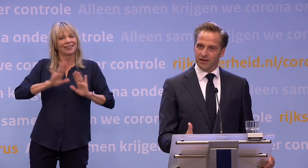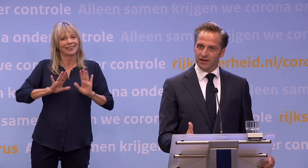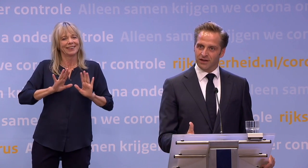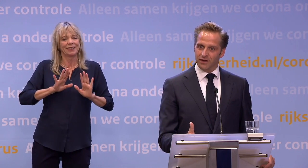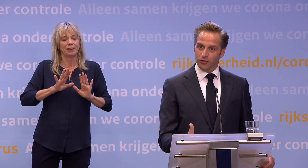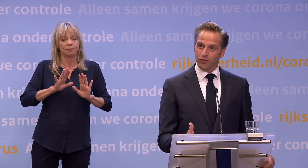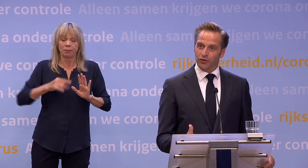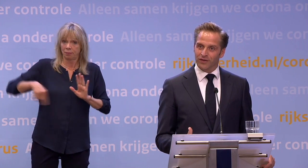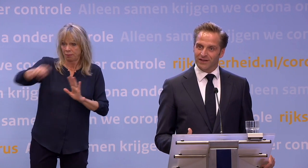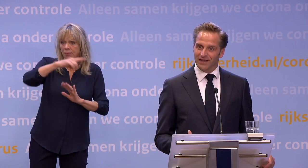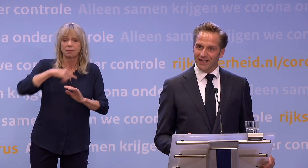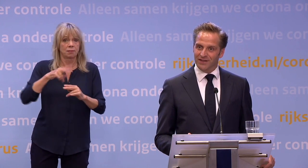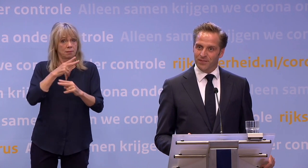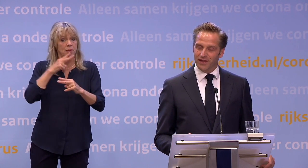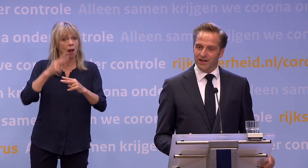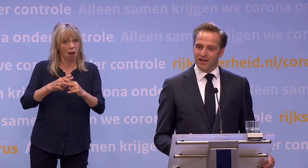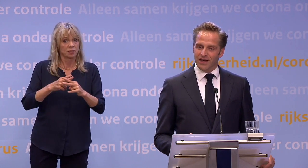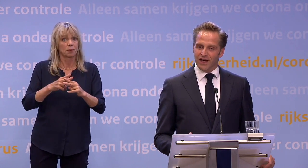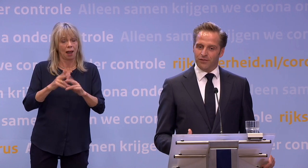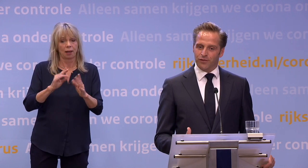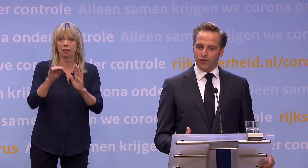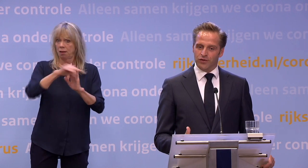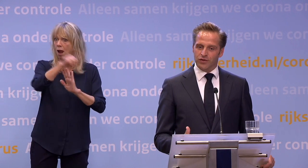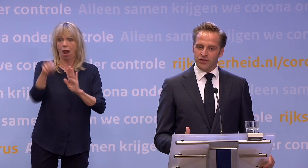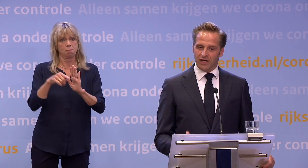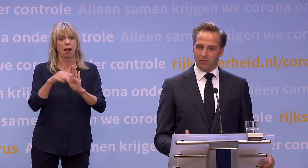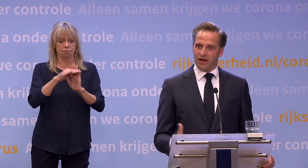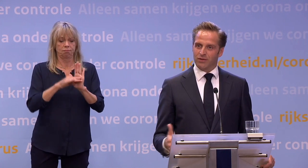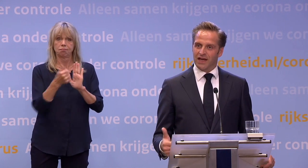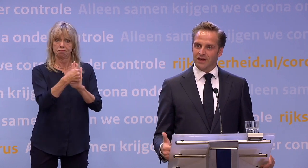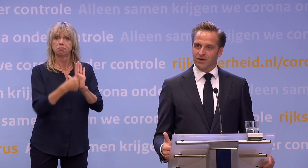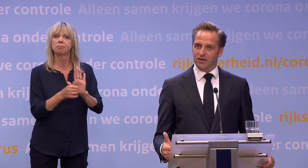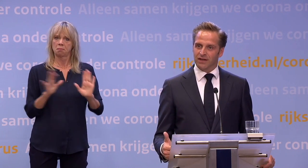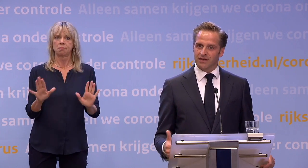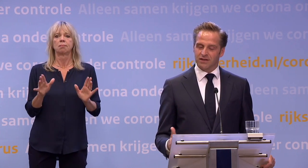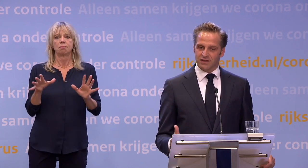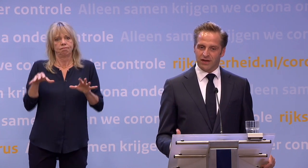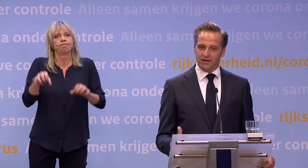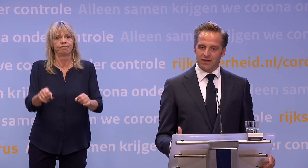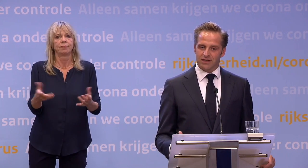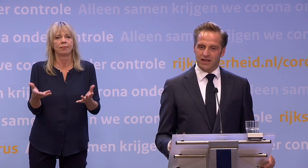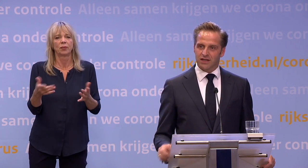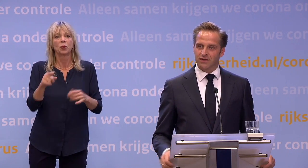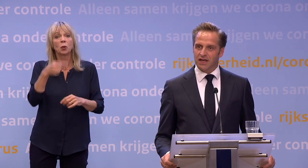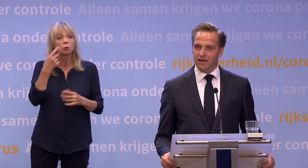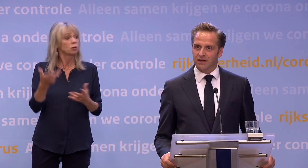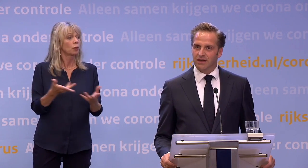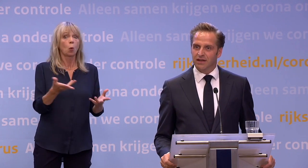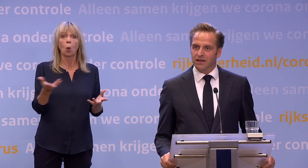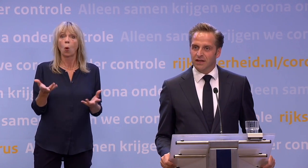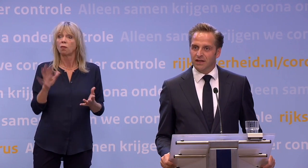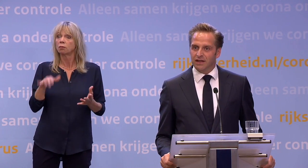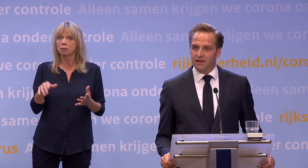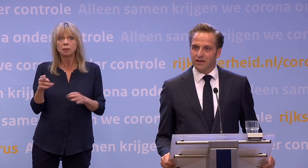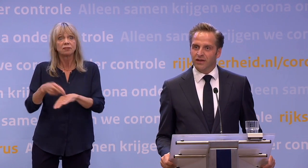het onder controle weten te krijgen. En vervolgens zeg je, maar waarom is het eigenlijk nodig geweest? Het zou echt hetzelfde zijn als dat we in Zeeland